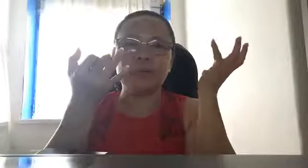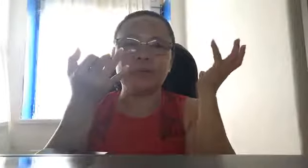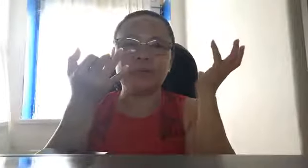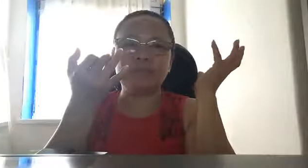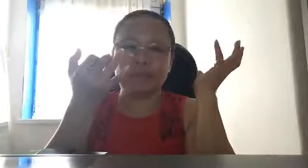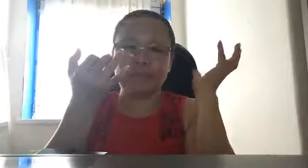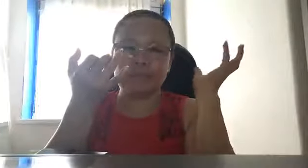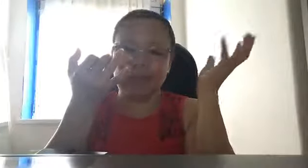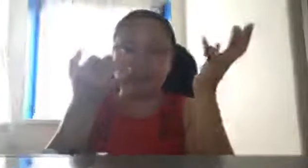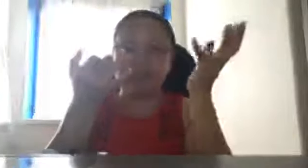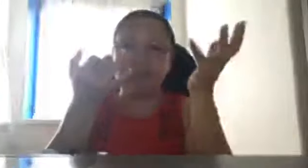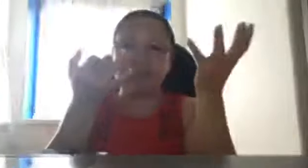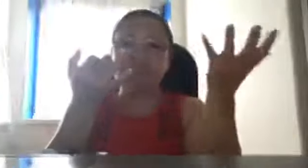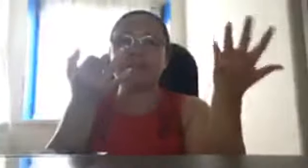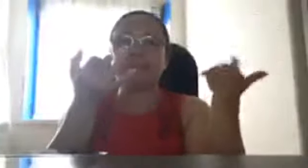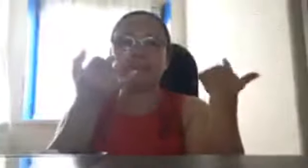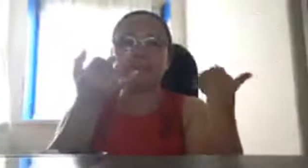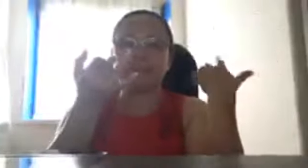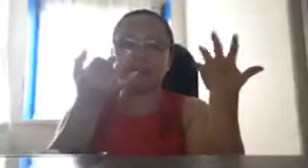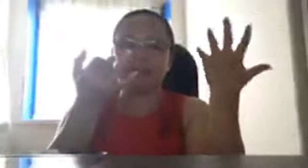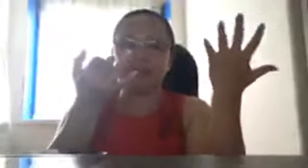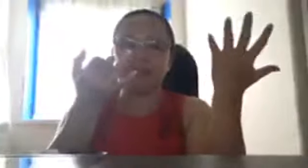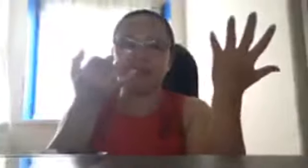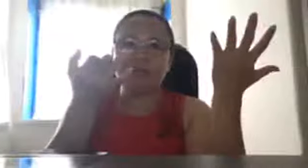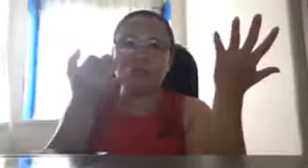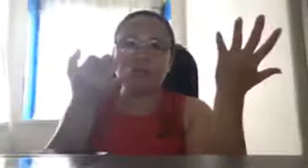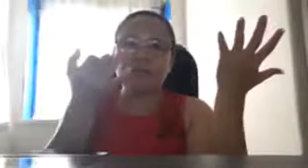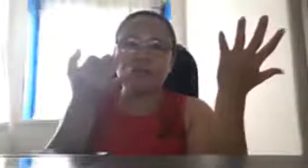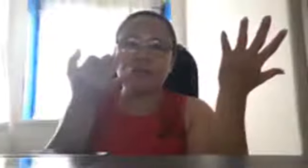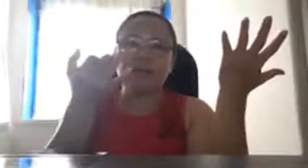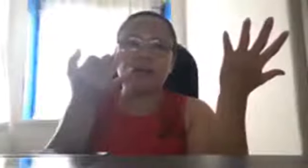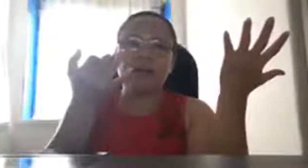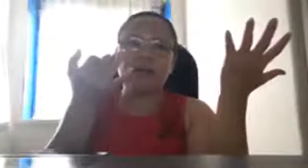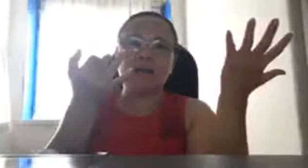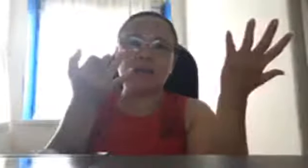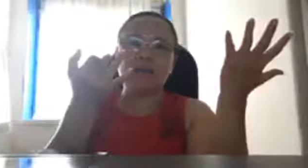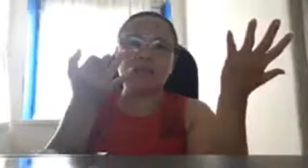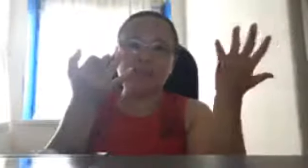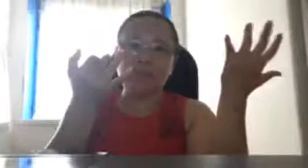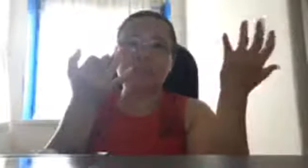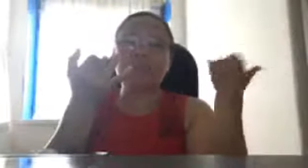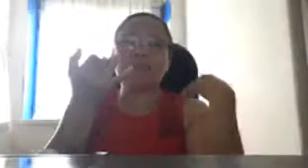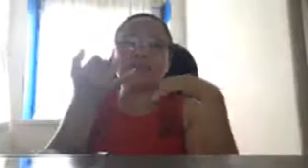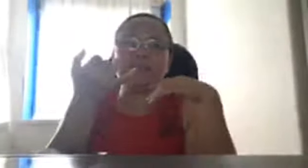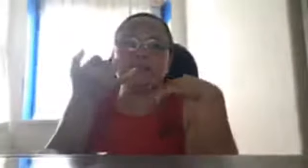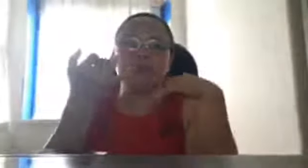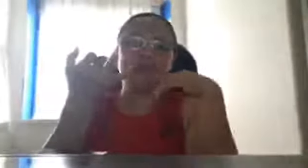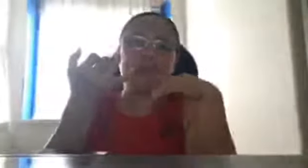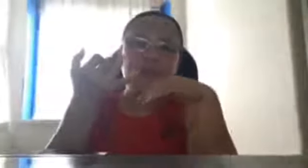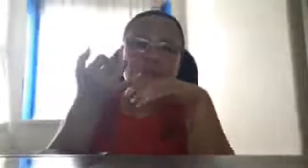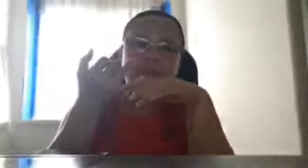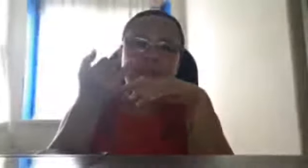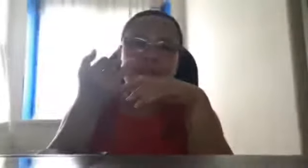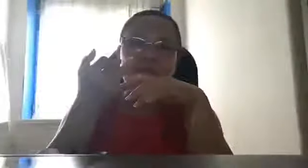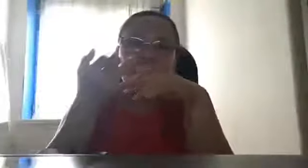para sirain ng Pilipinas, dito sa, ah, US, at saka dito sa Europe, oh,